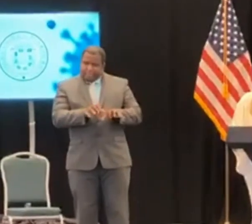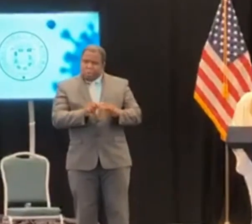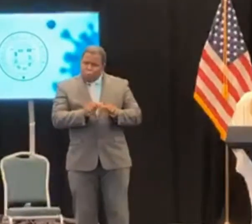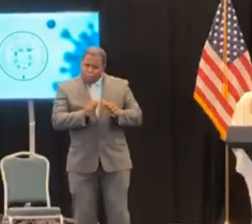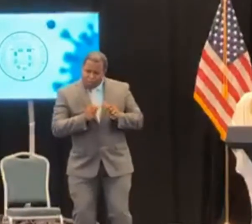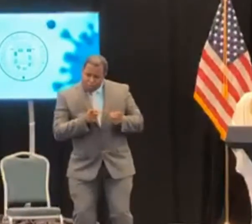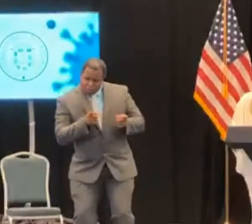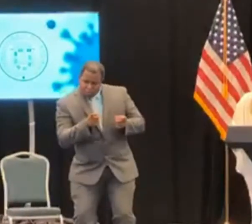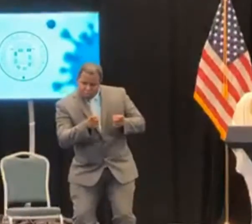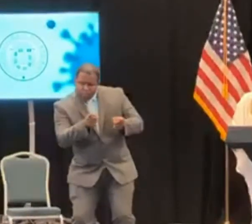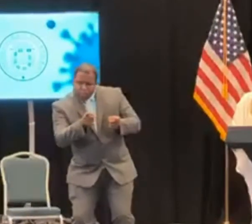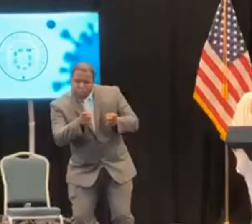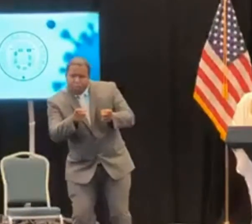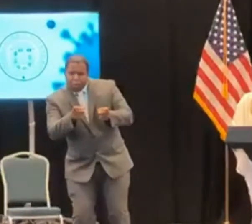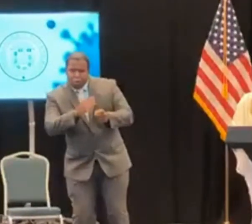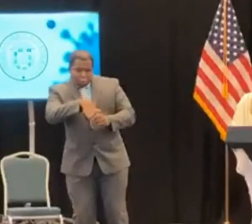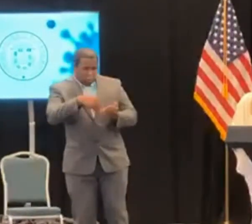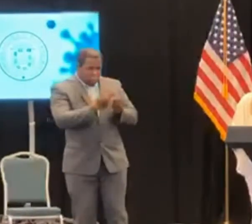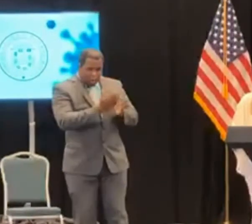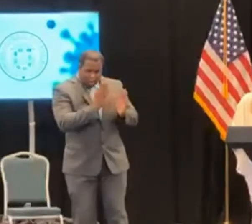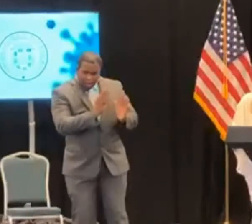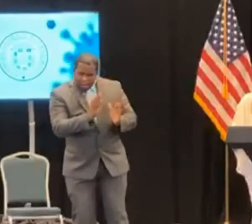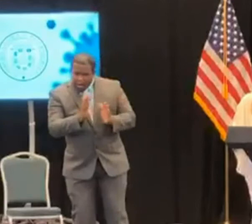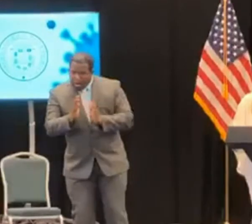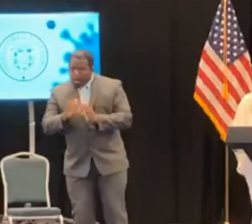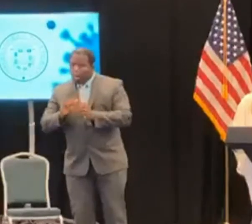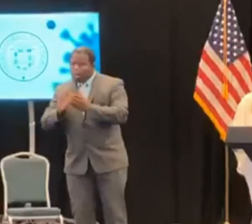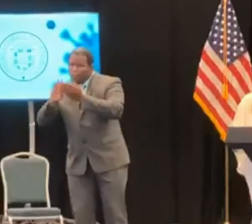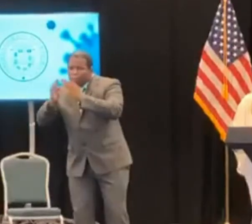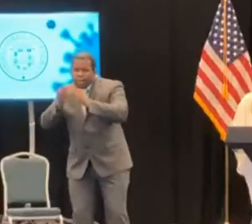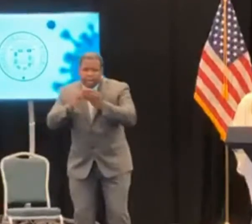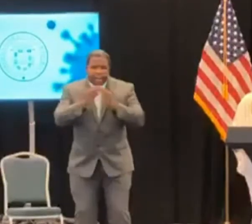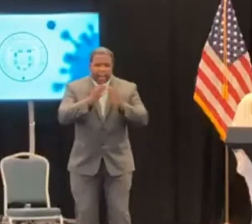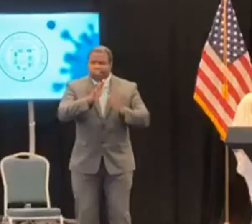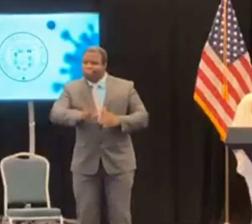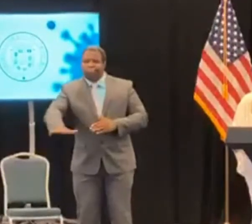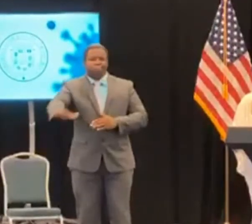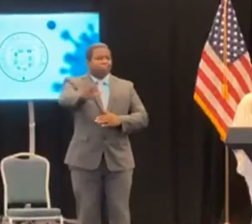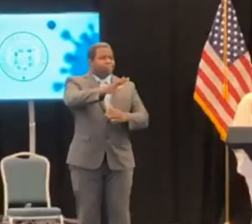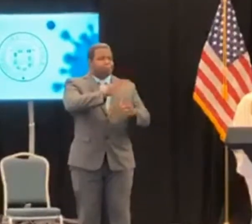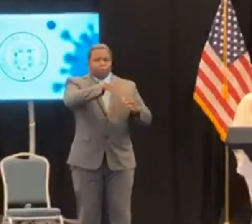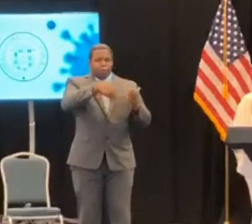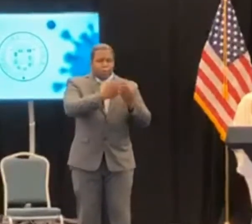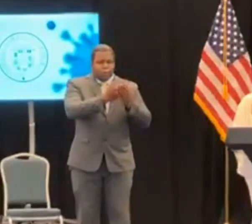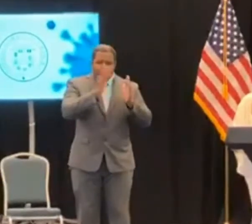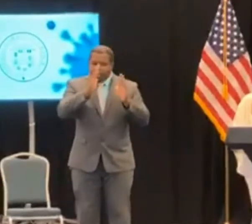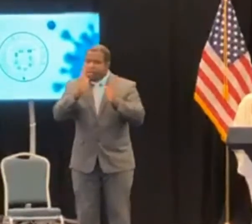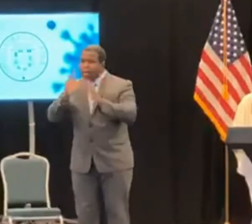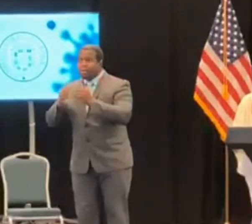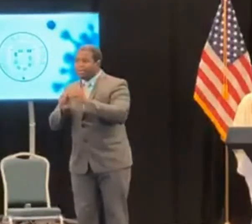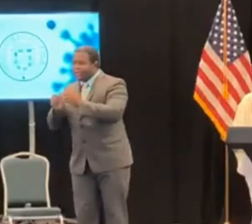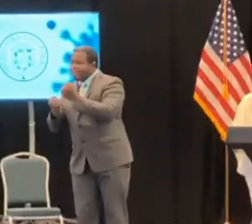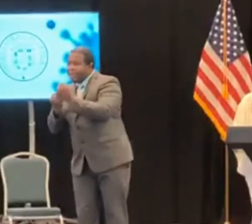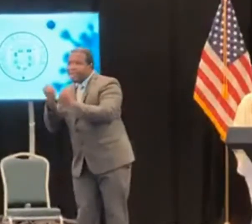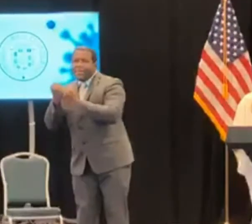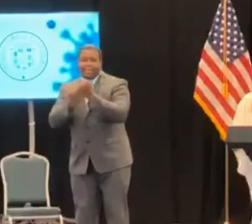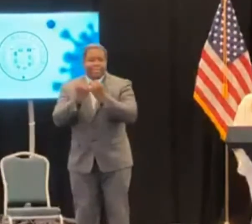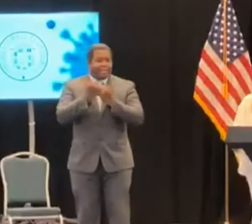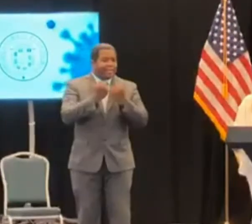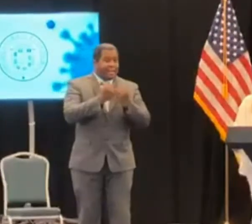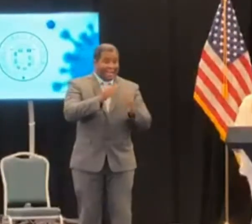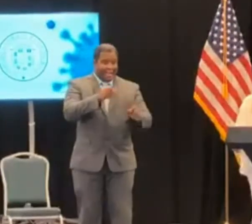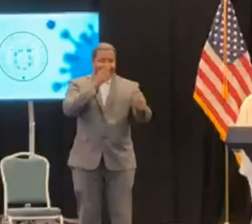Reitero que la ciudadanía tiene la responsabilidad individual de cuidarse y proteger a sus seres